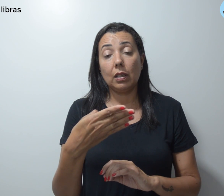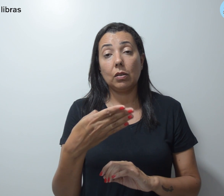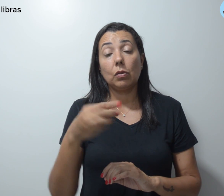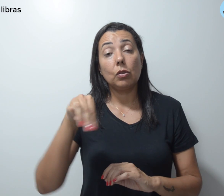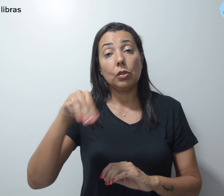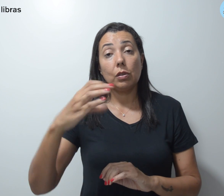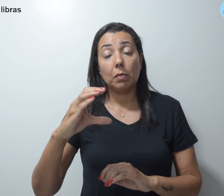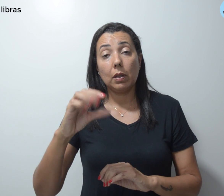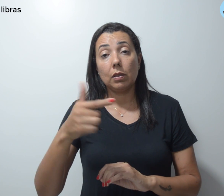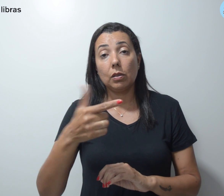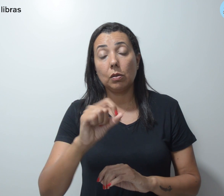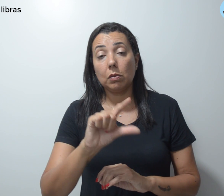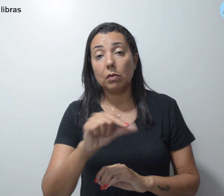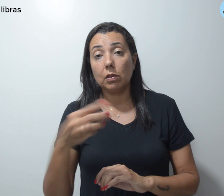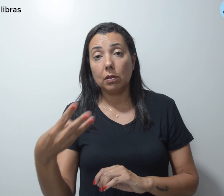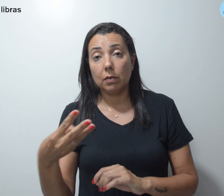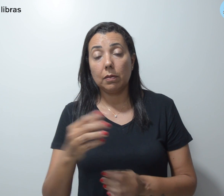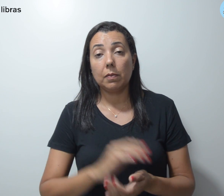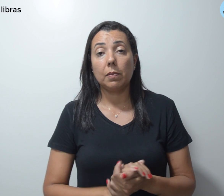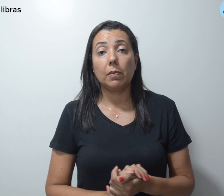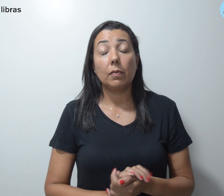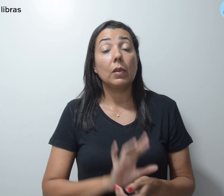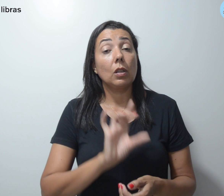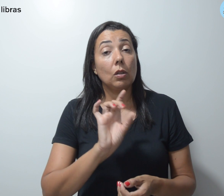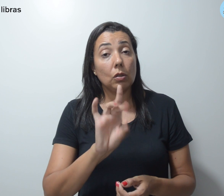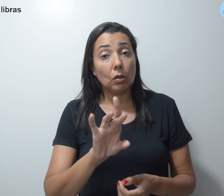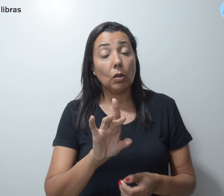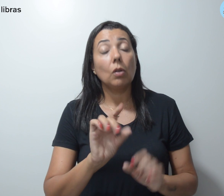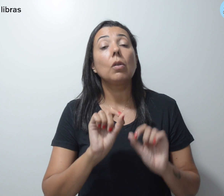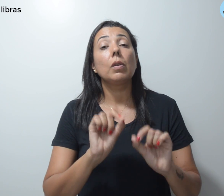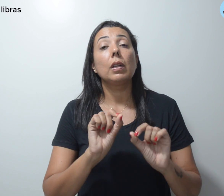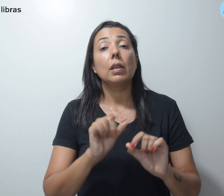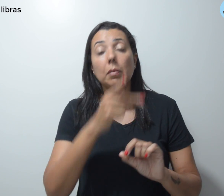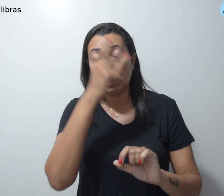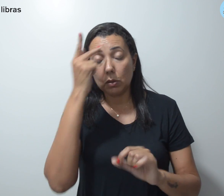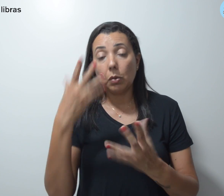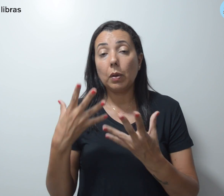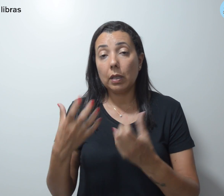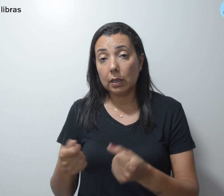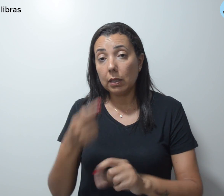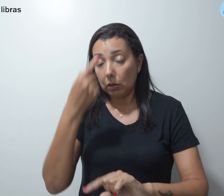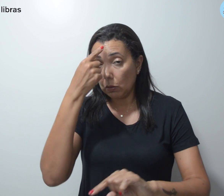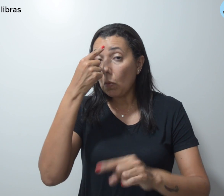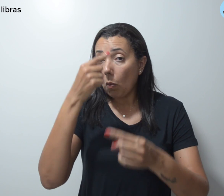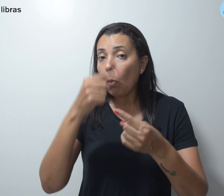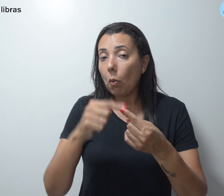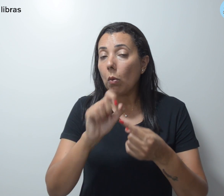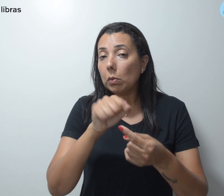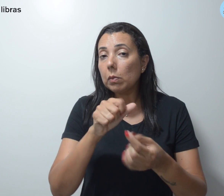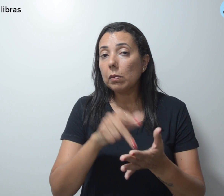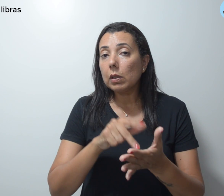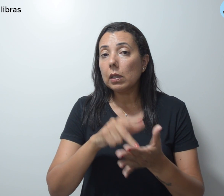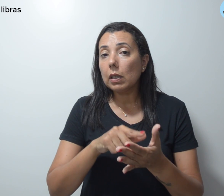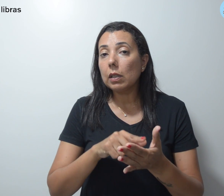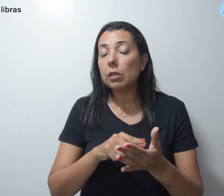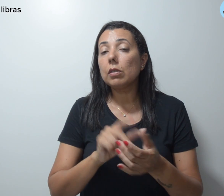2023. Só estarão aptos ao acordo precatórios emitidos